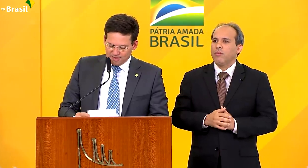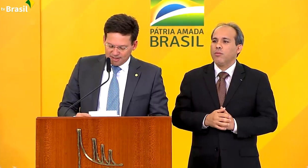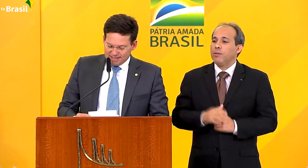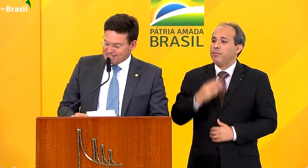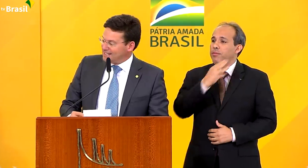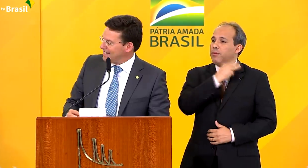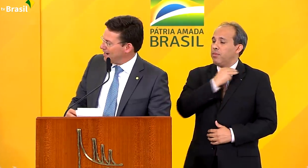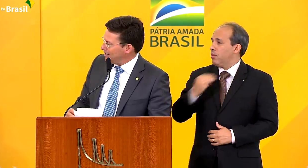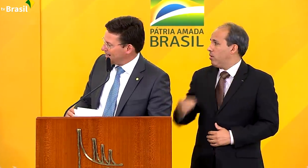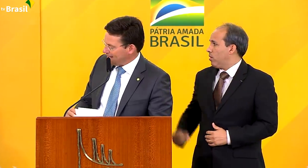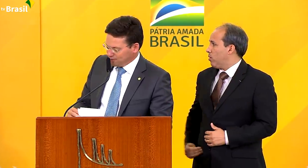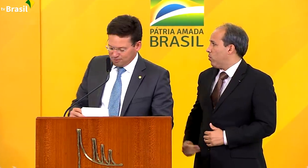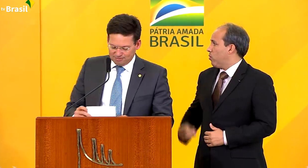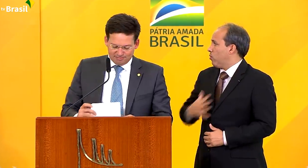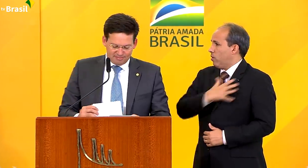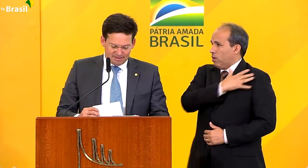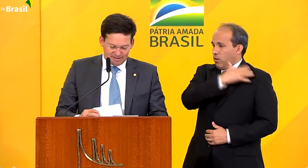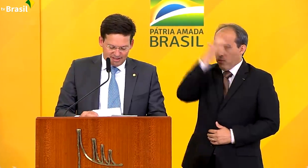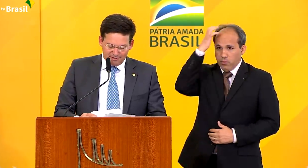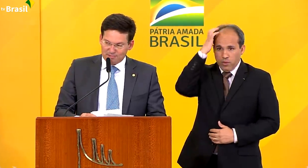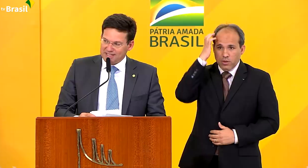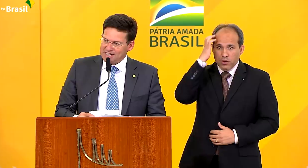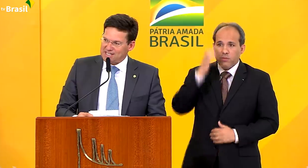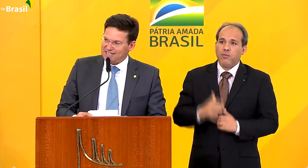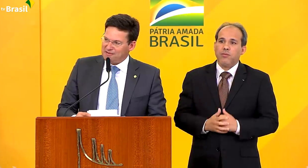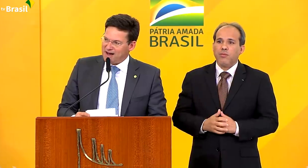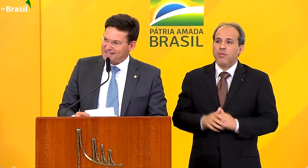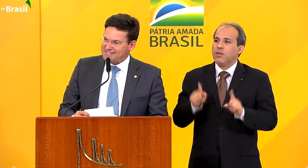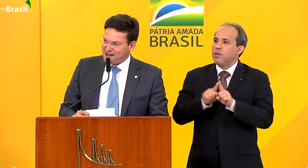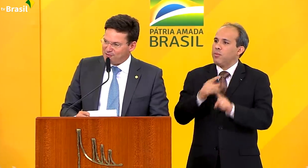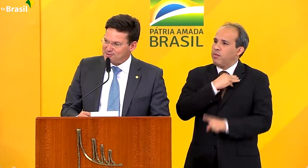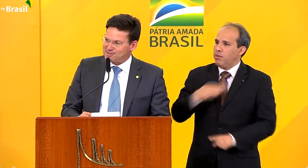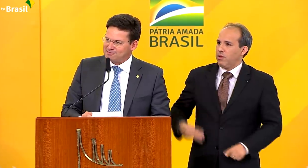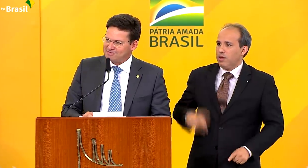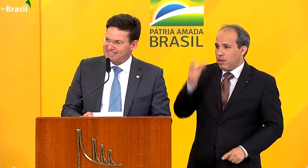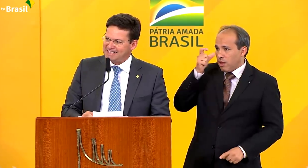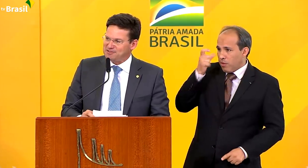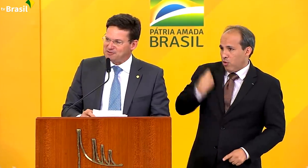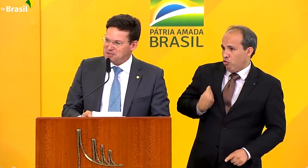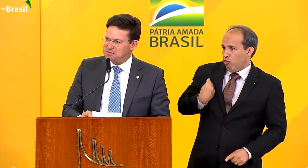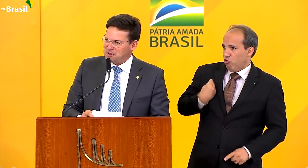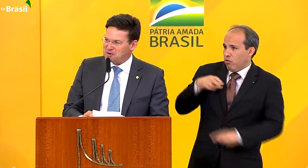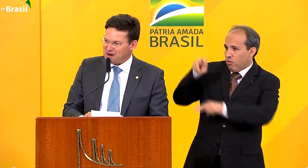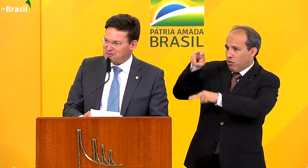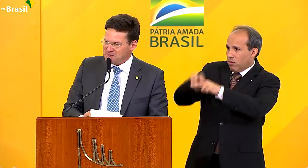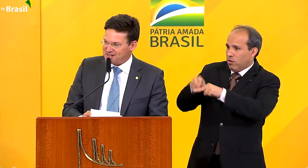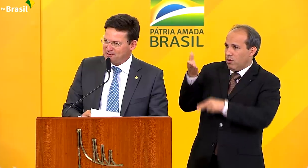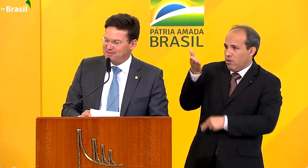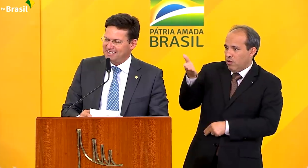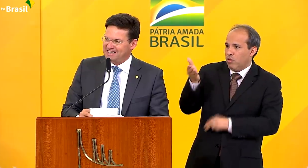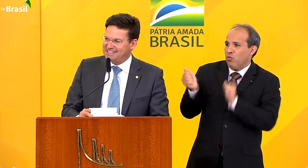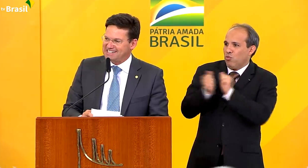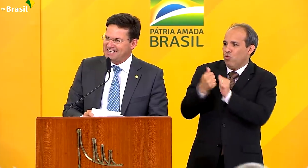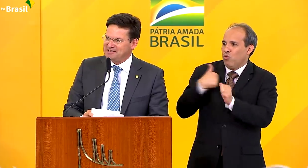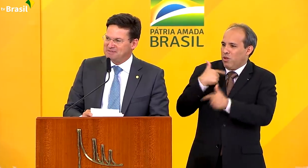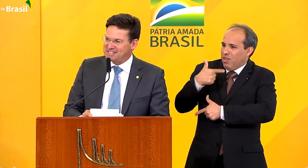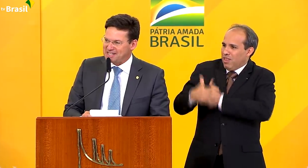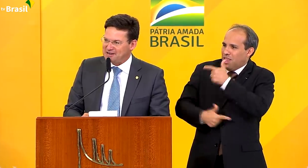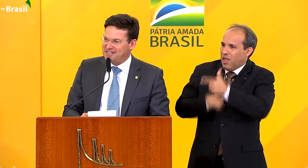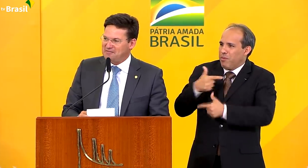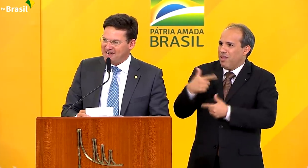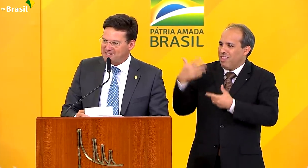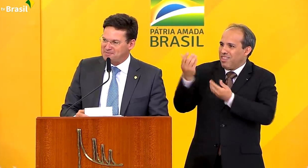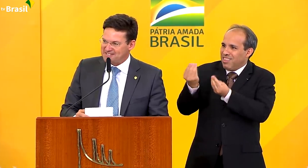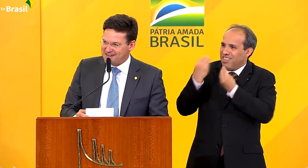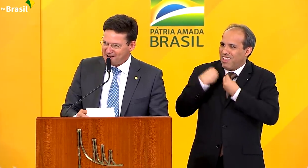ministro-general Heleno, ministra Damares Alves, que divide o Bloco A comigo e que deixa aquele